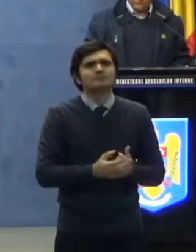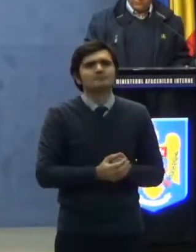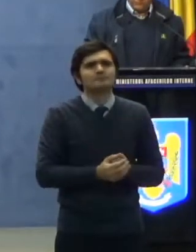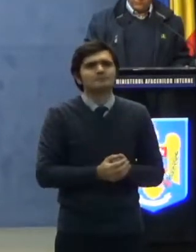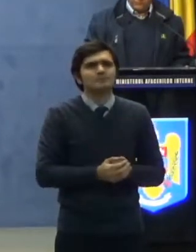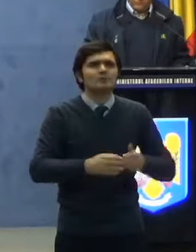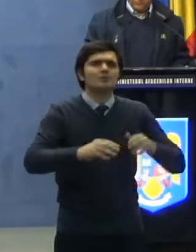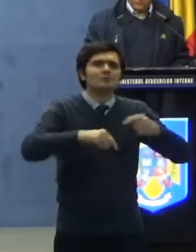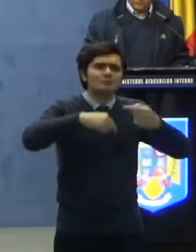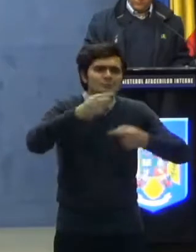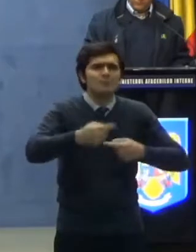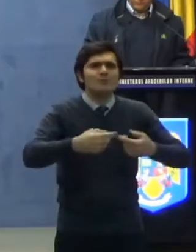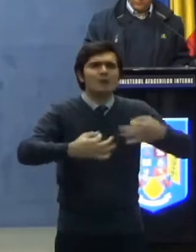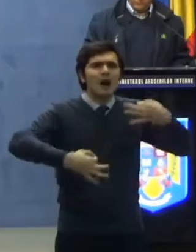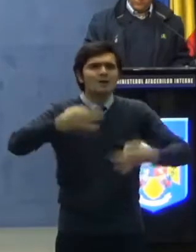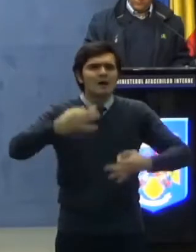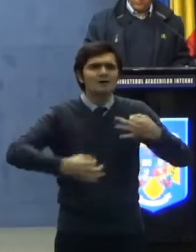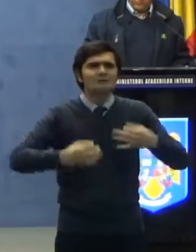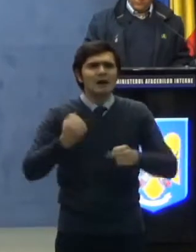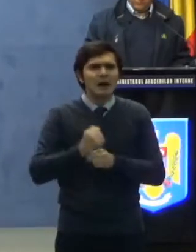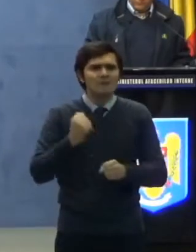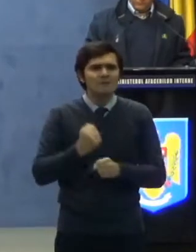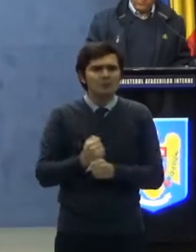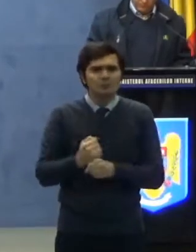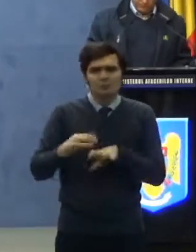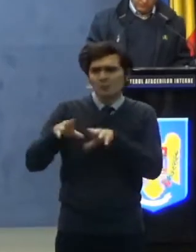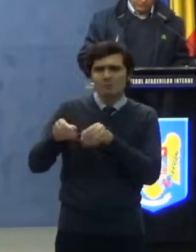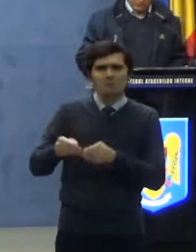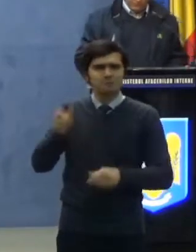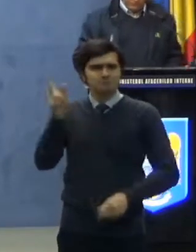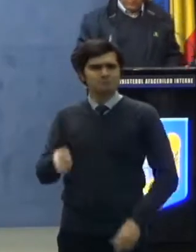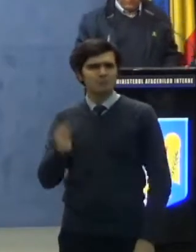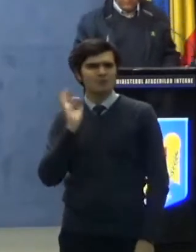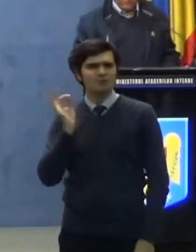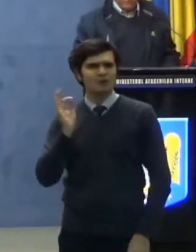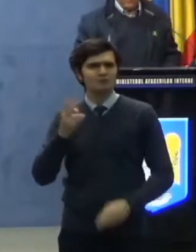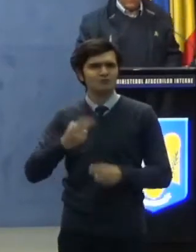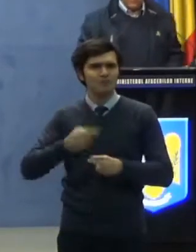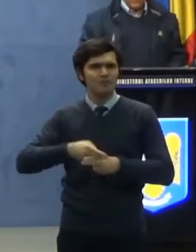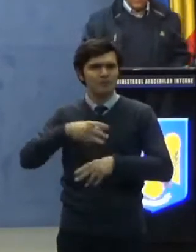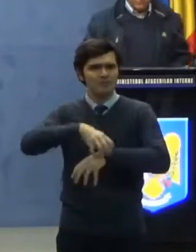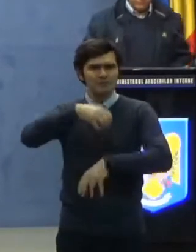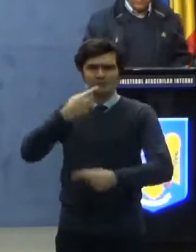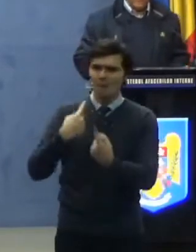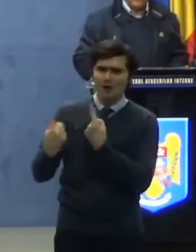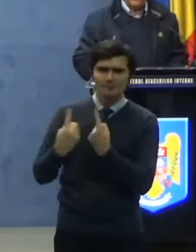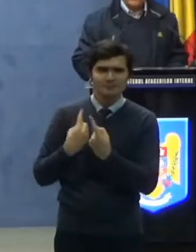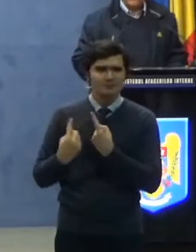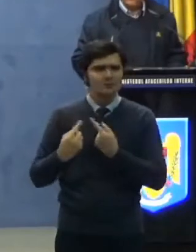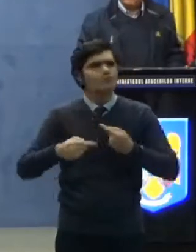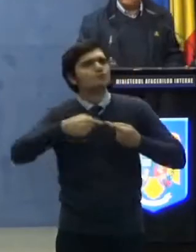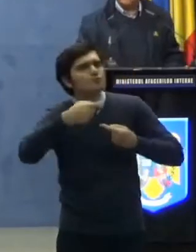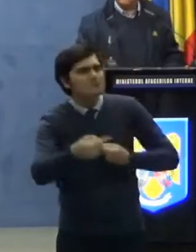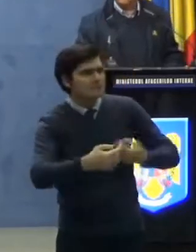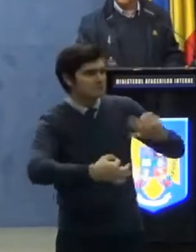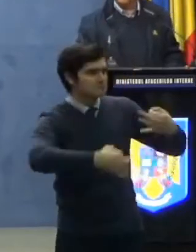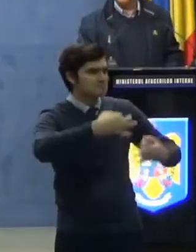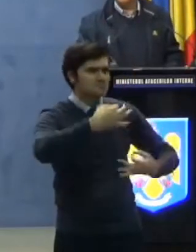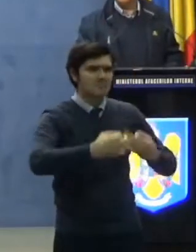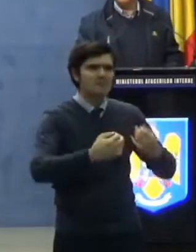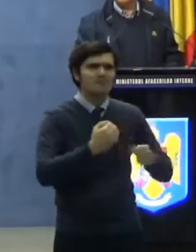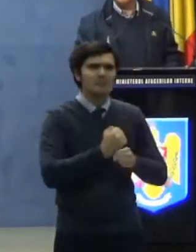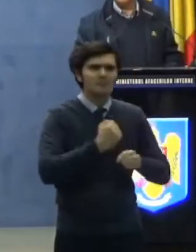Analiza făcută cu specialiștii în boli infecțioase, cu toți cei care